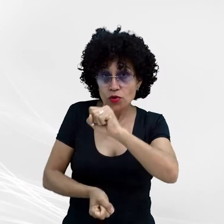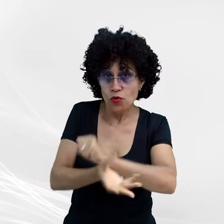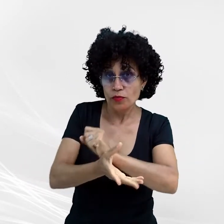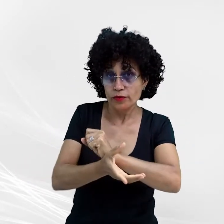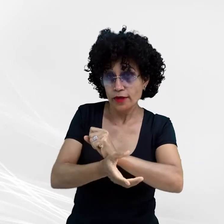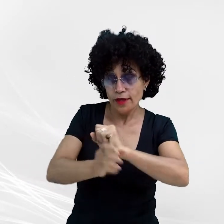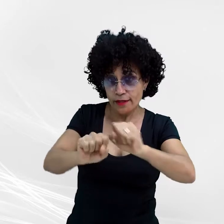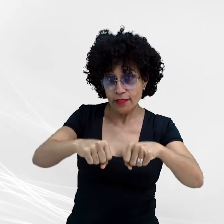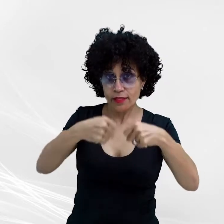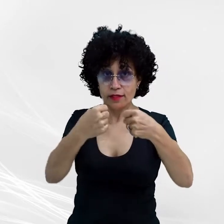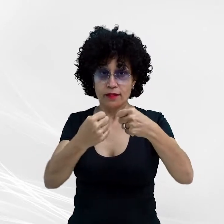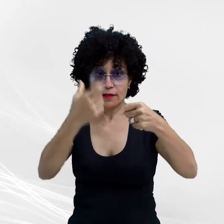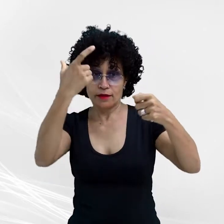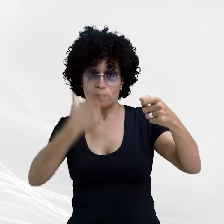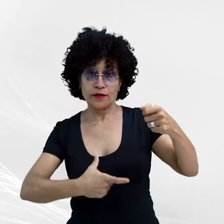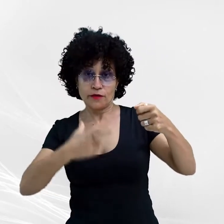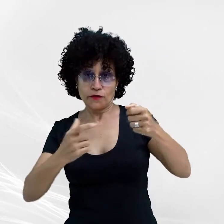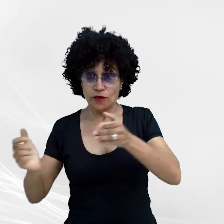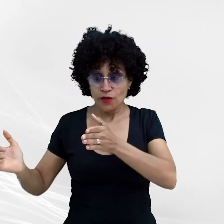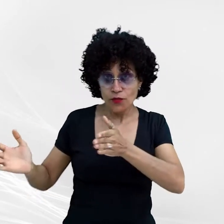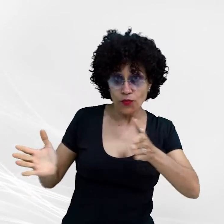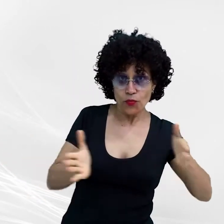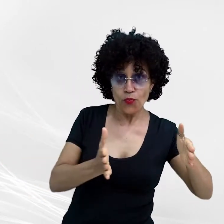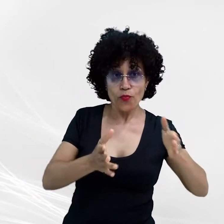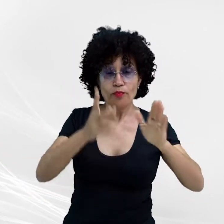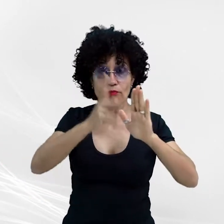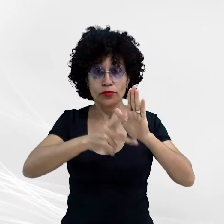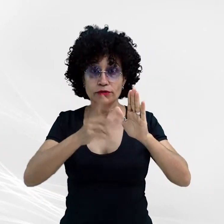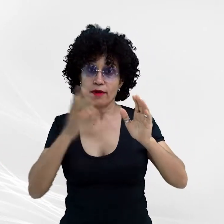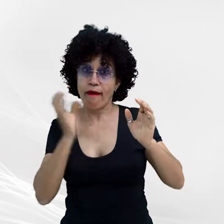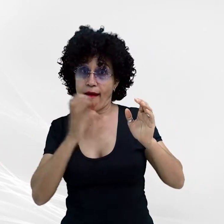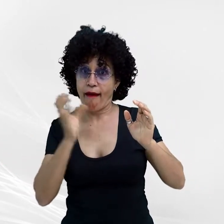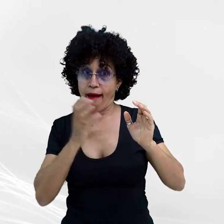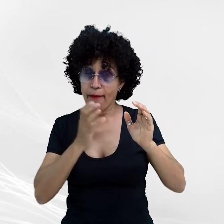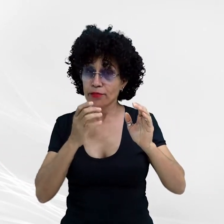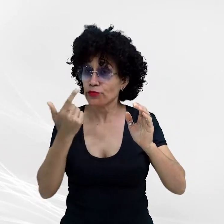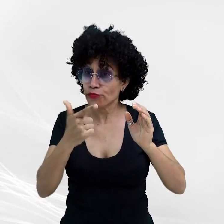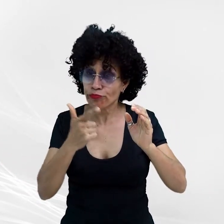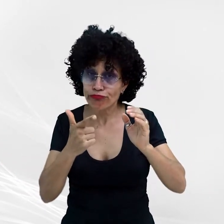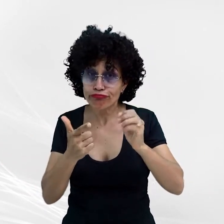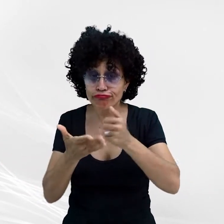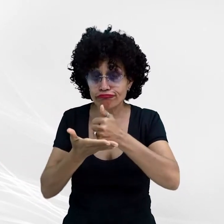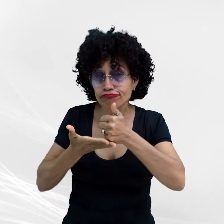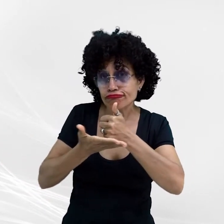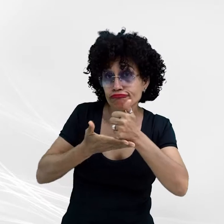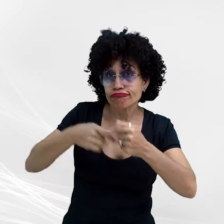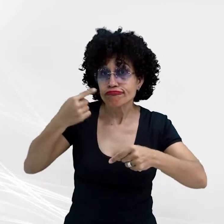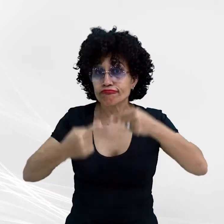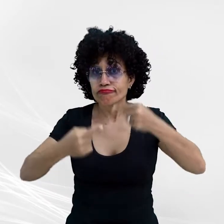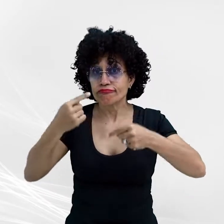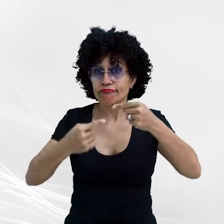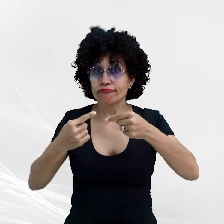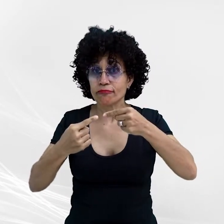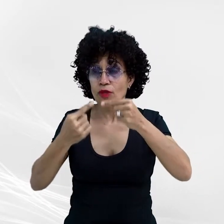cidadão. O projeto tramita de forma apressada, sem um debate aprofundado tanto do Congresso Nacional quanto com a sociedade.